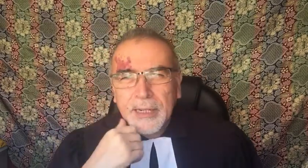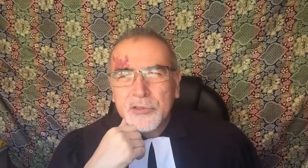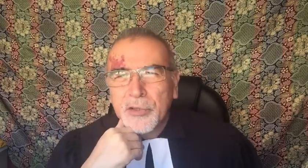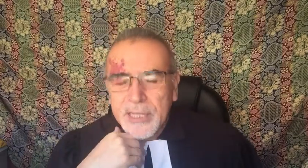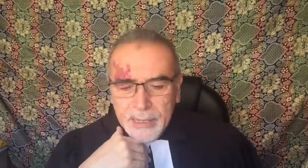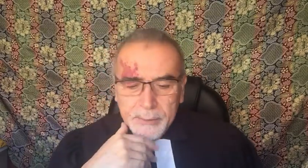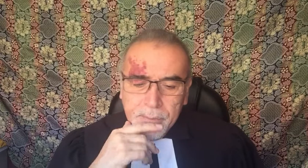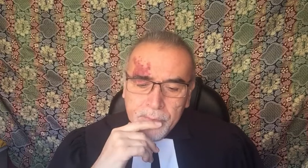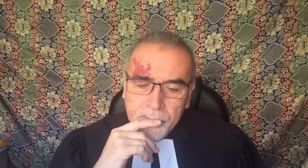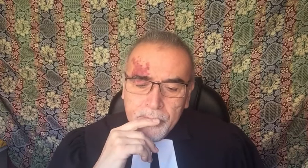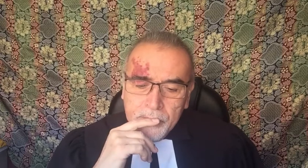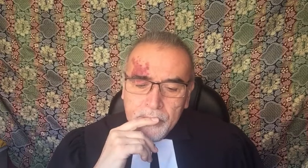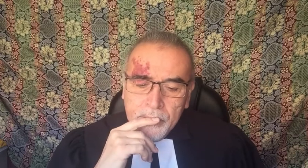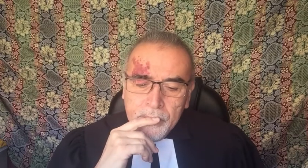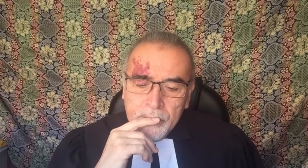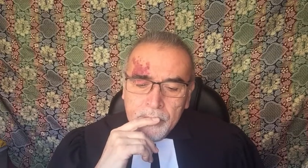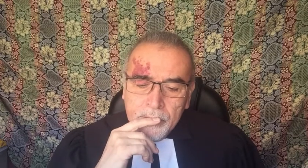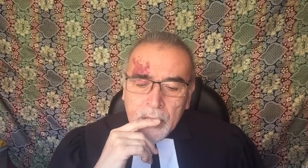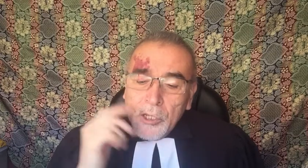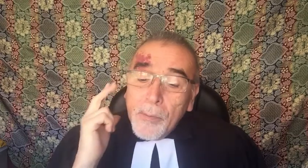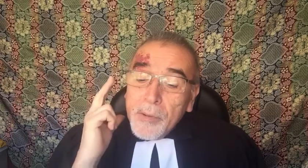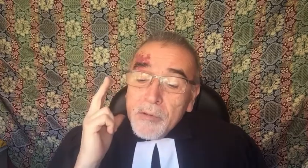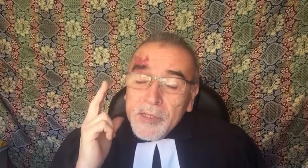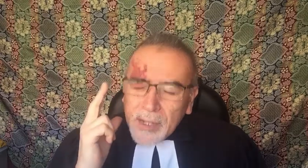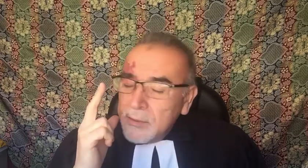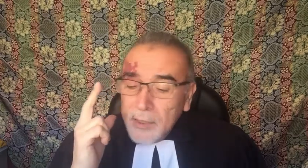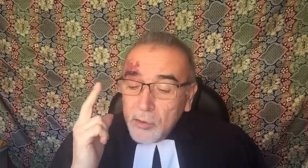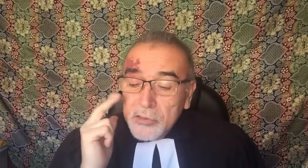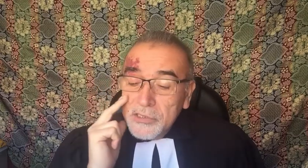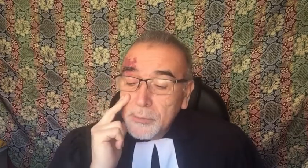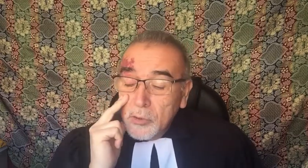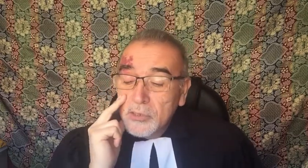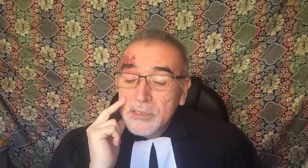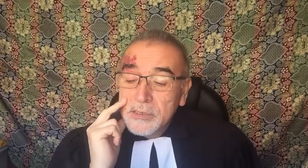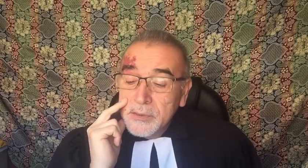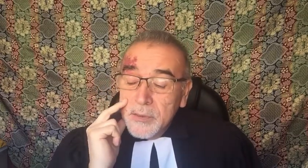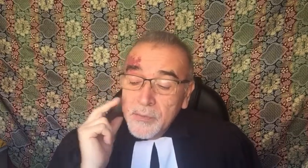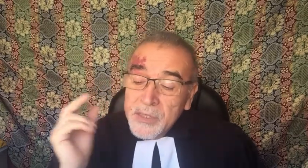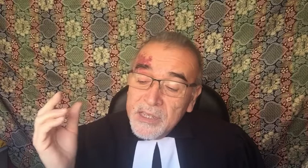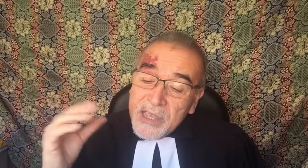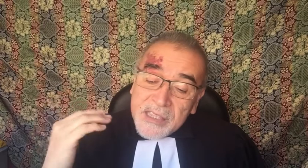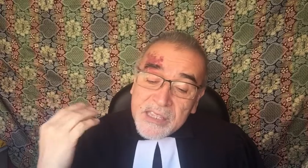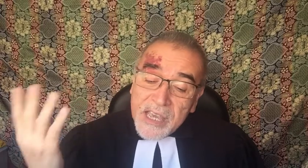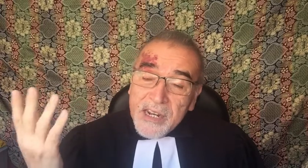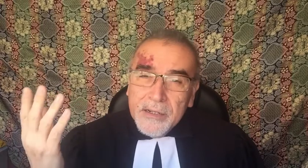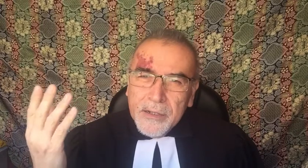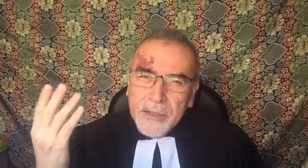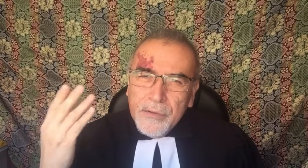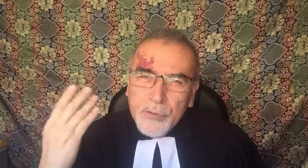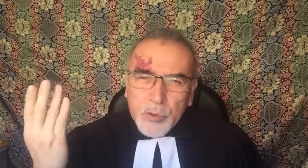sordera, que los priva de tantas cosas hermosas que se adquieren y disfrutan